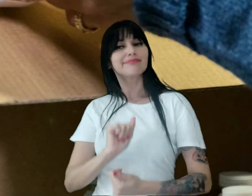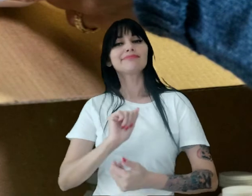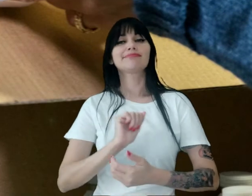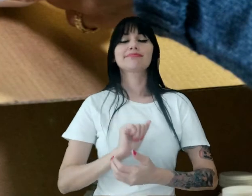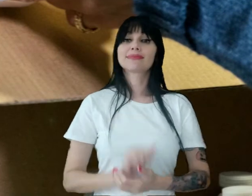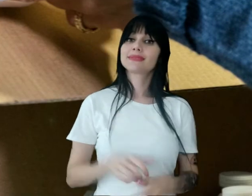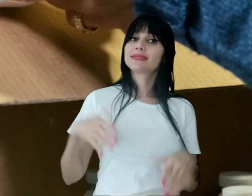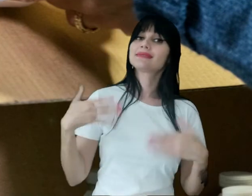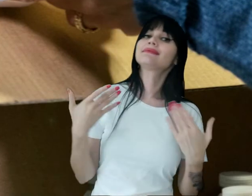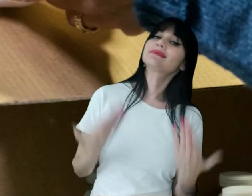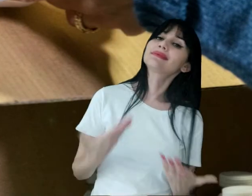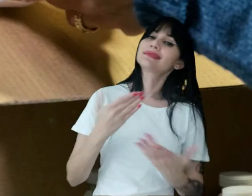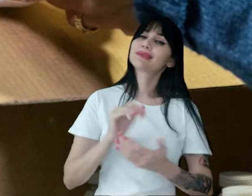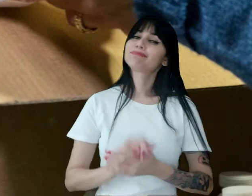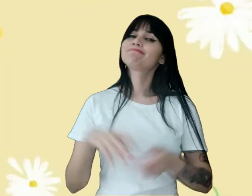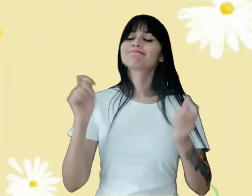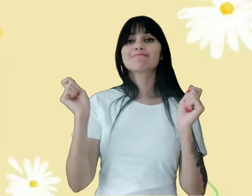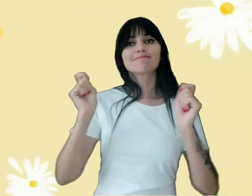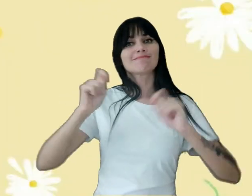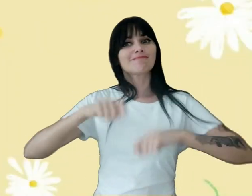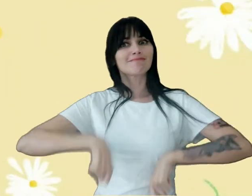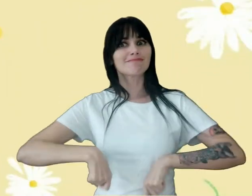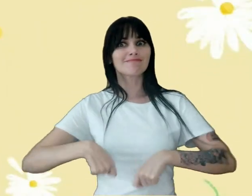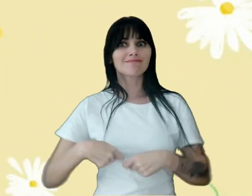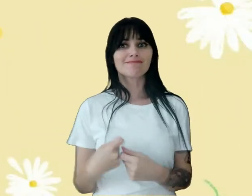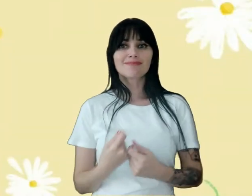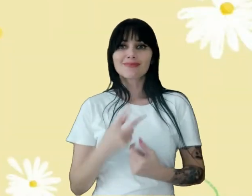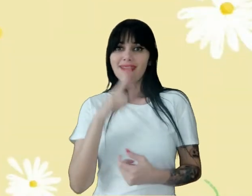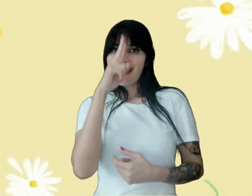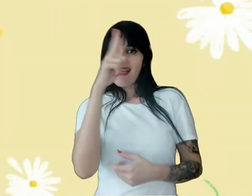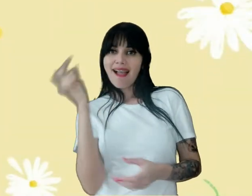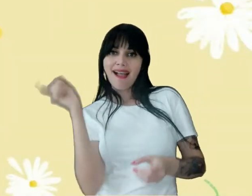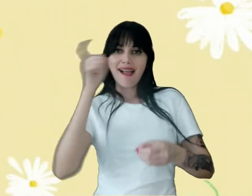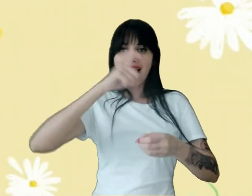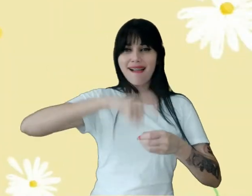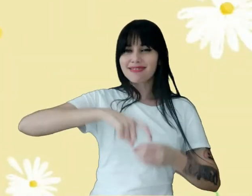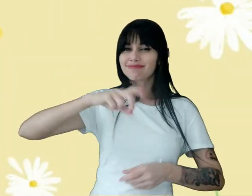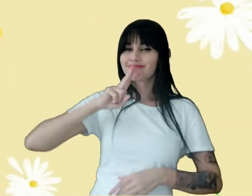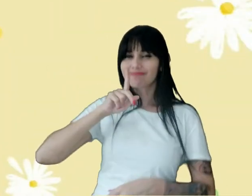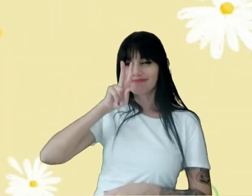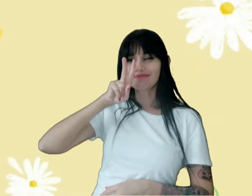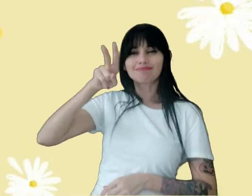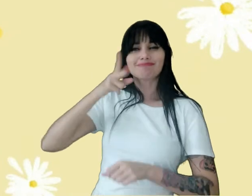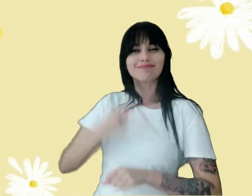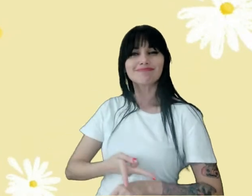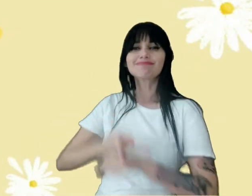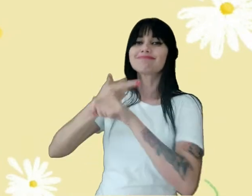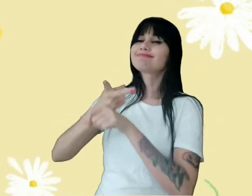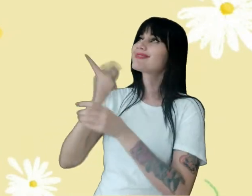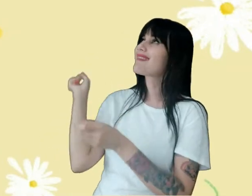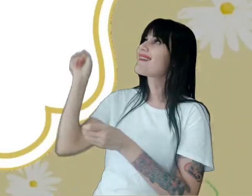assim Podermos Vitoriosos Para o plano espiritual